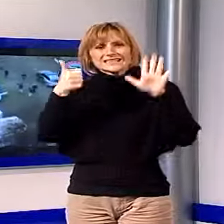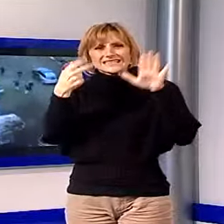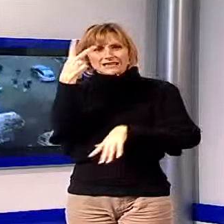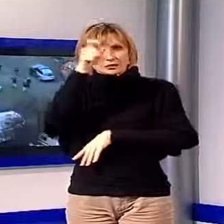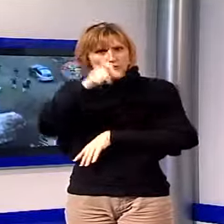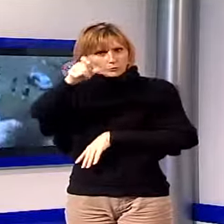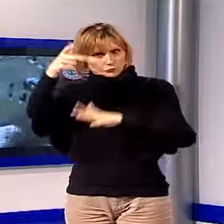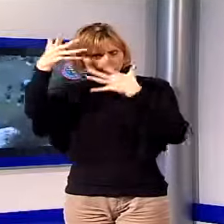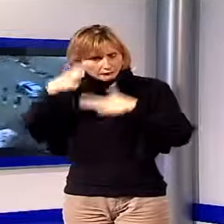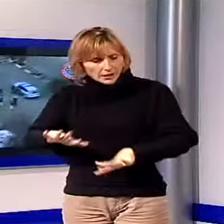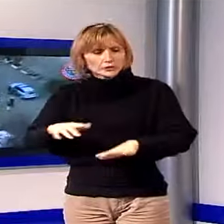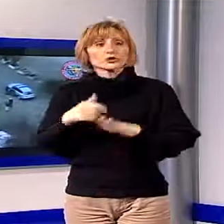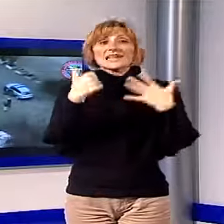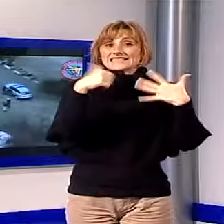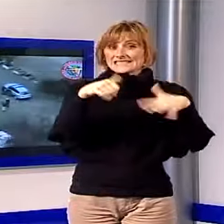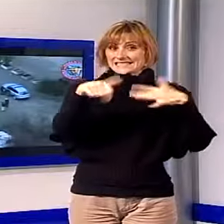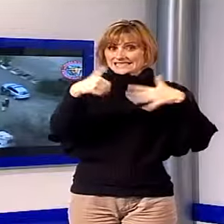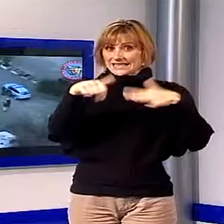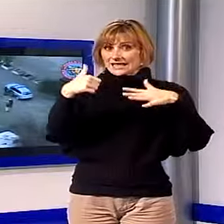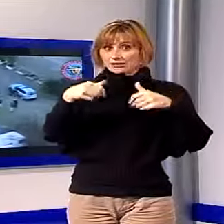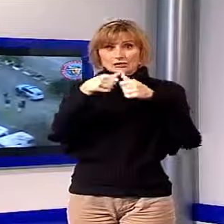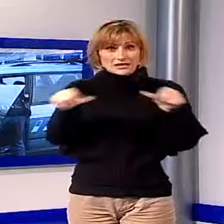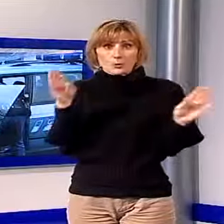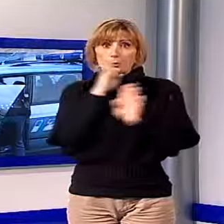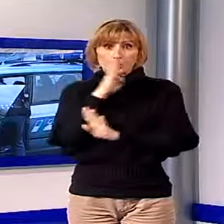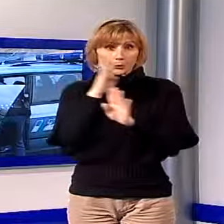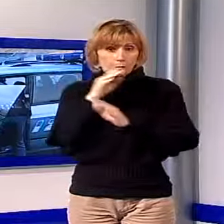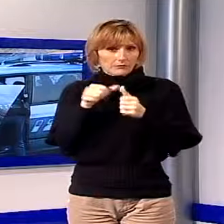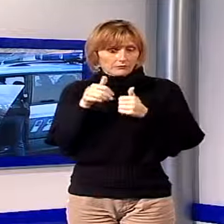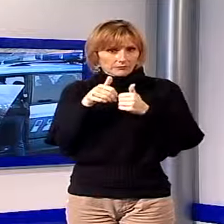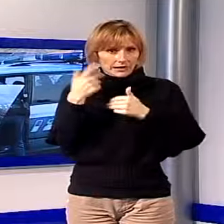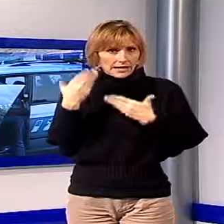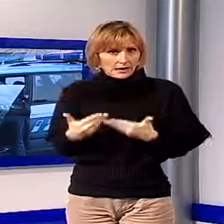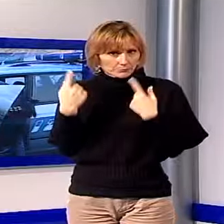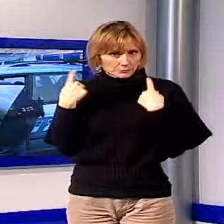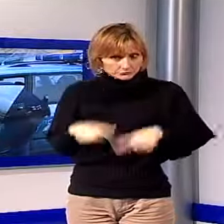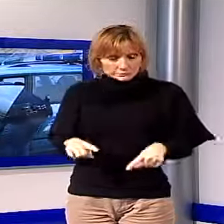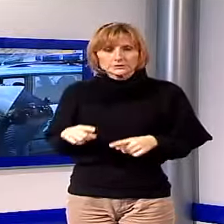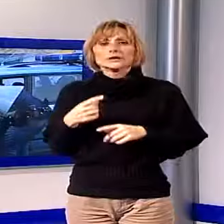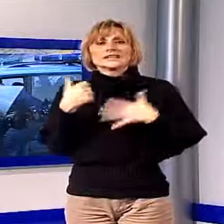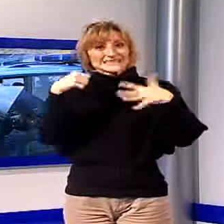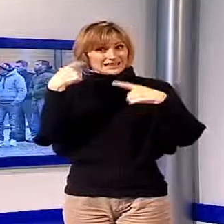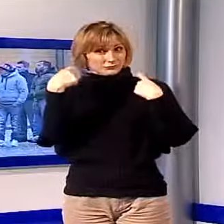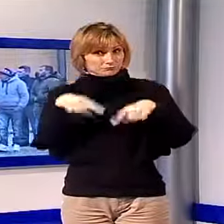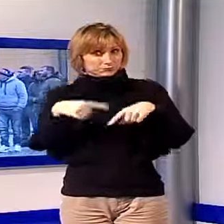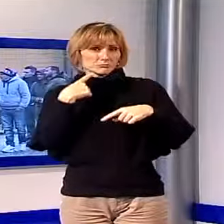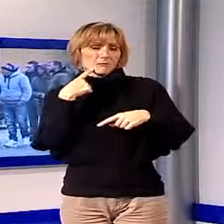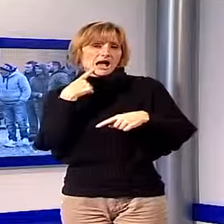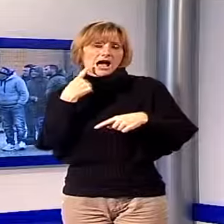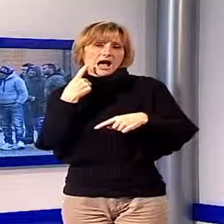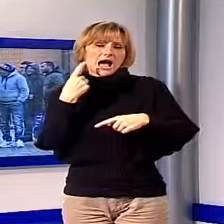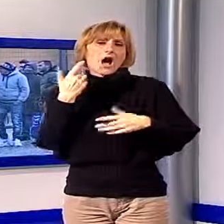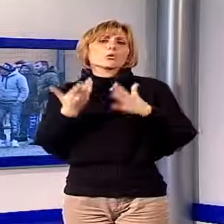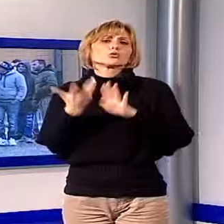persone, di cui 16 sono risultate non residenti nel campo di Via delle Tagliate, ma nessuno di essi aveva pendenze con l'autorità